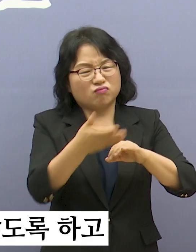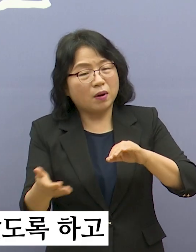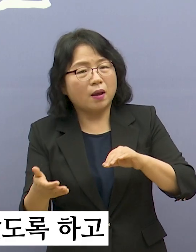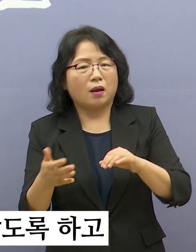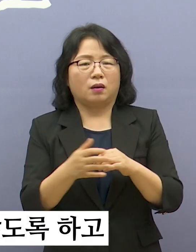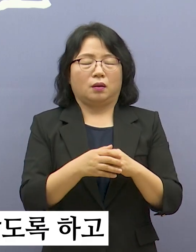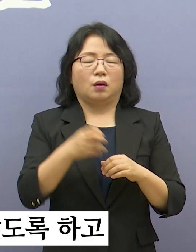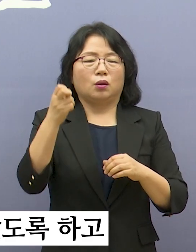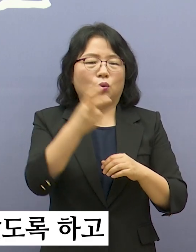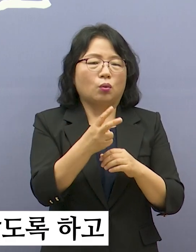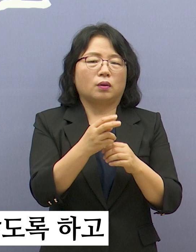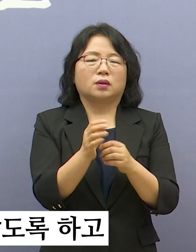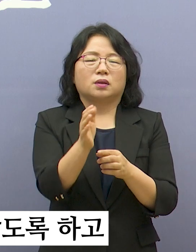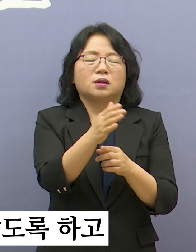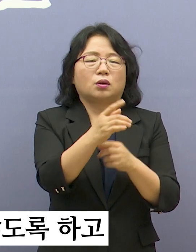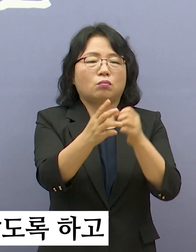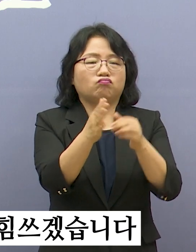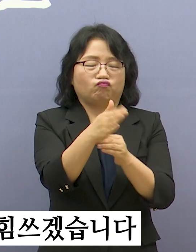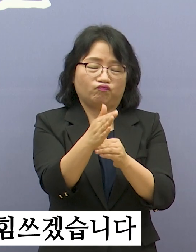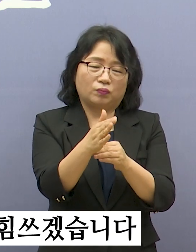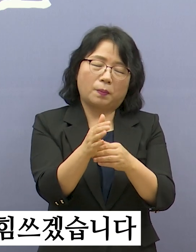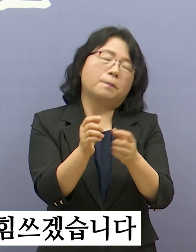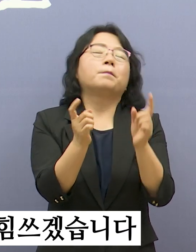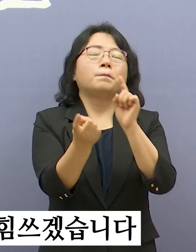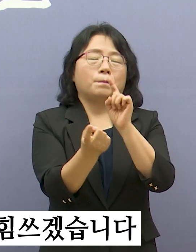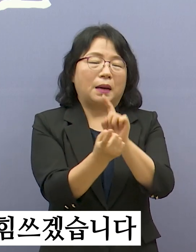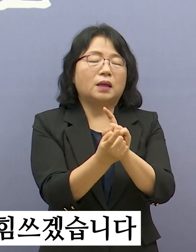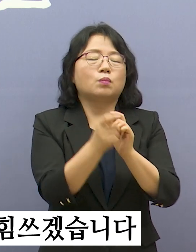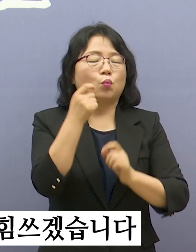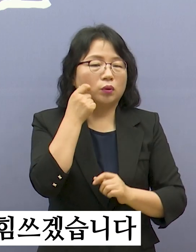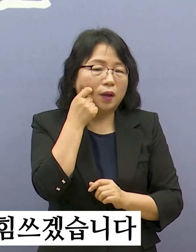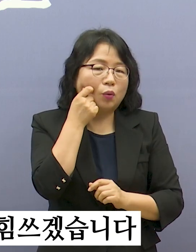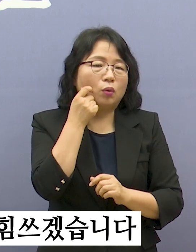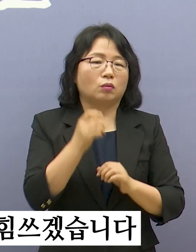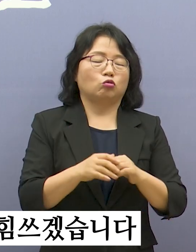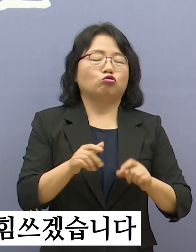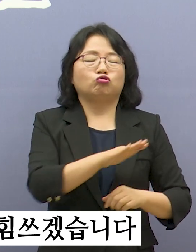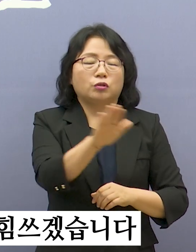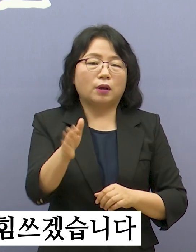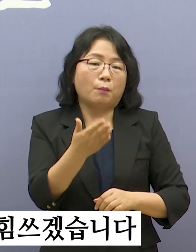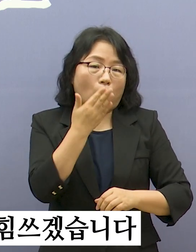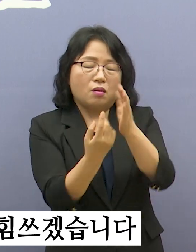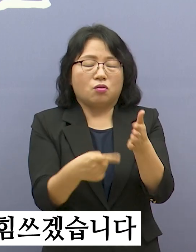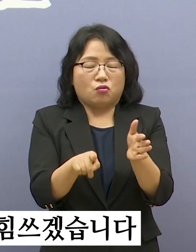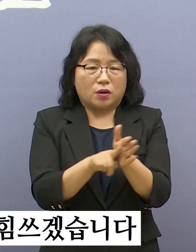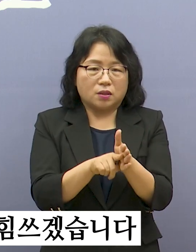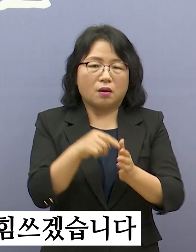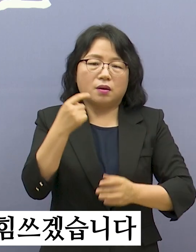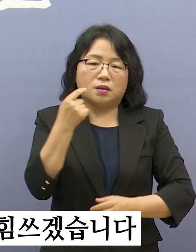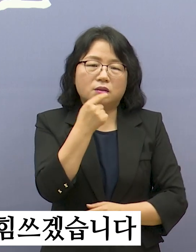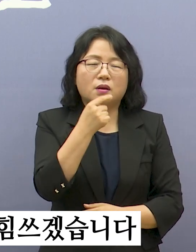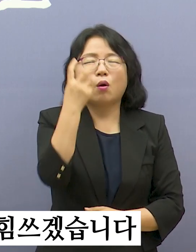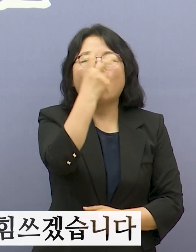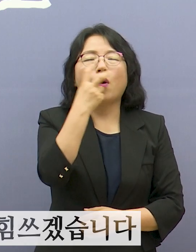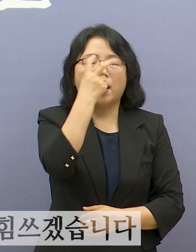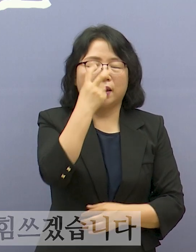발생하지 않도록 하고 또 식탁에 오르지 않도록 철저한 관리에 힘쓰겠습니다. 감사합니다. 감사합니다. 감사합니다. 감사합니다. 감사합니다.